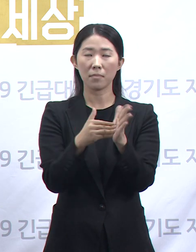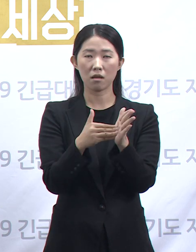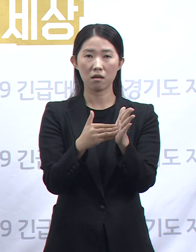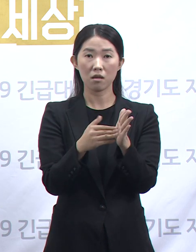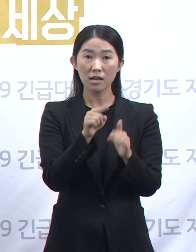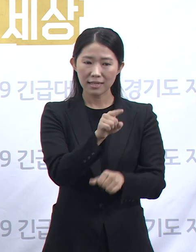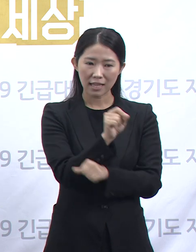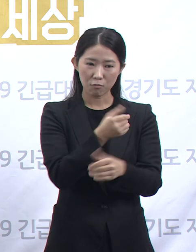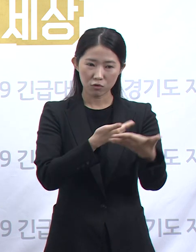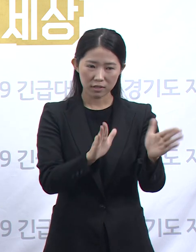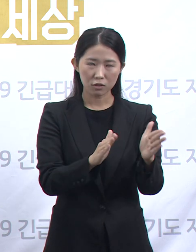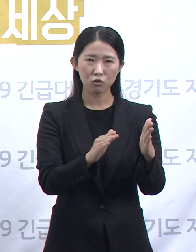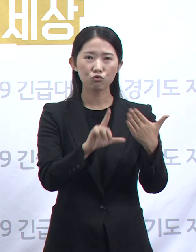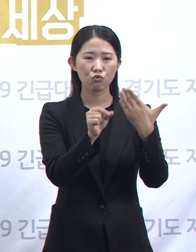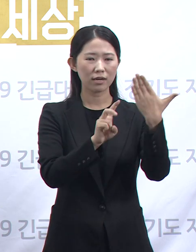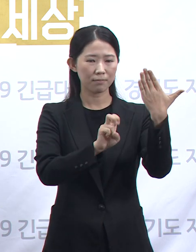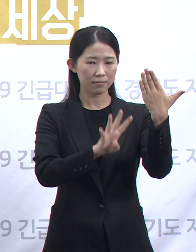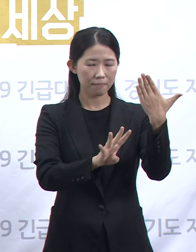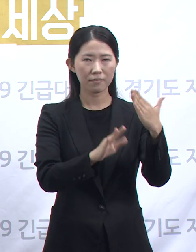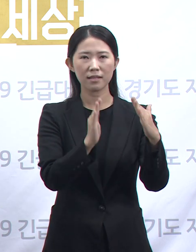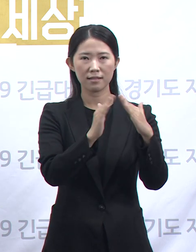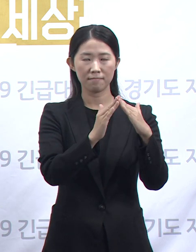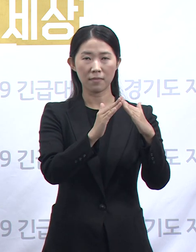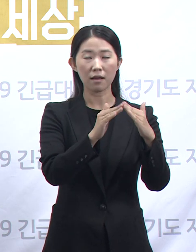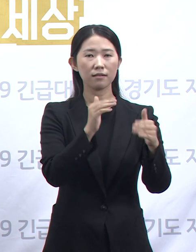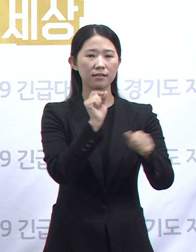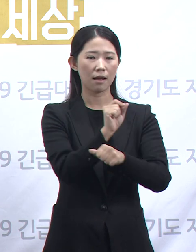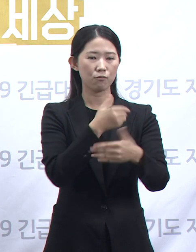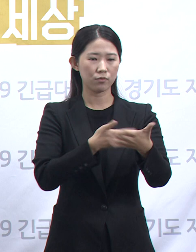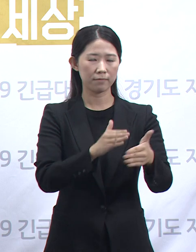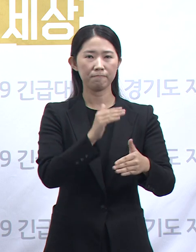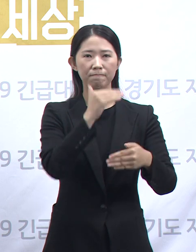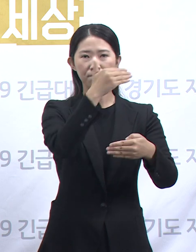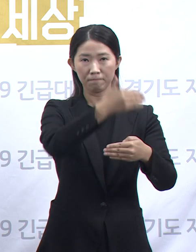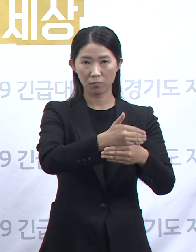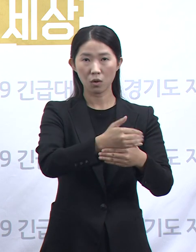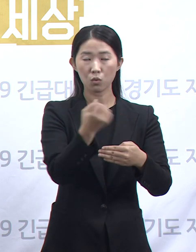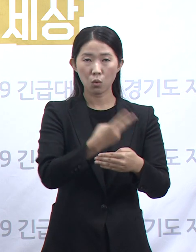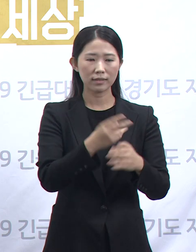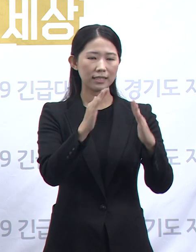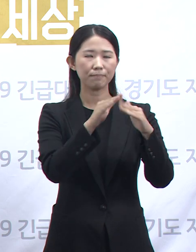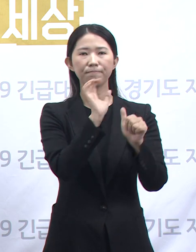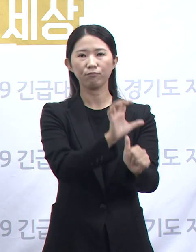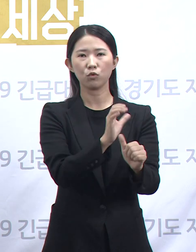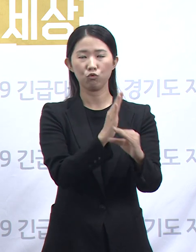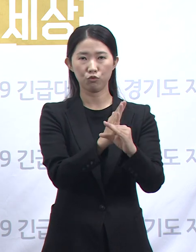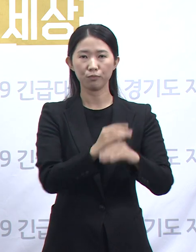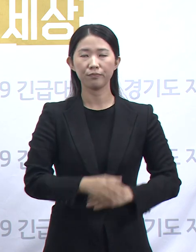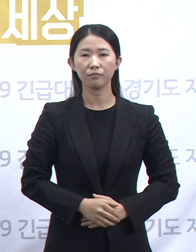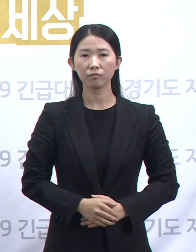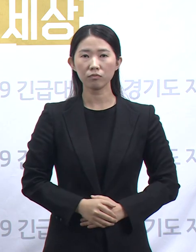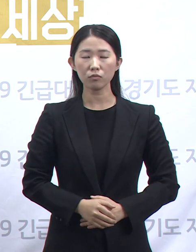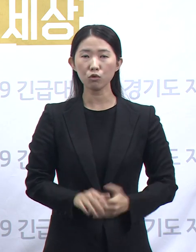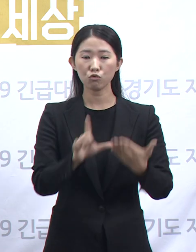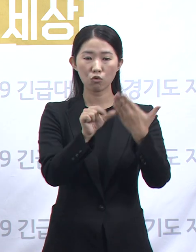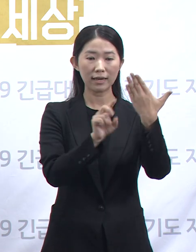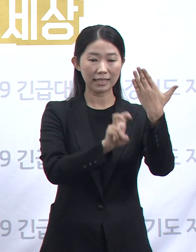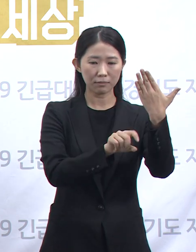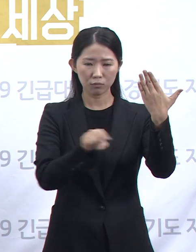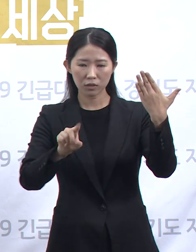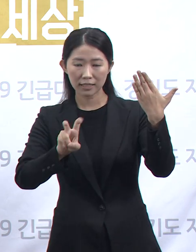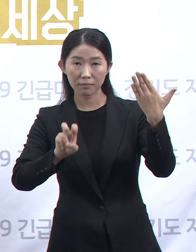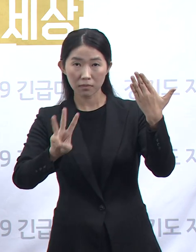폐쇄되고, 1층 근무자를 자택 대기 조치 중입니다. 확진자 발생 이전인 9월 21일부터 23일은